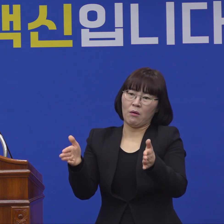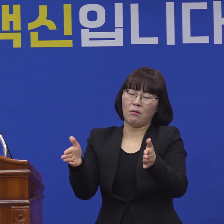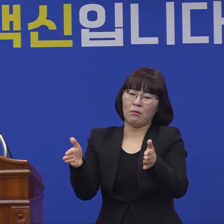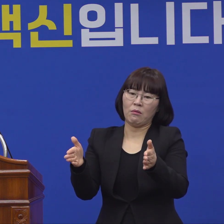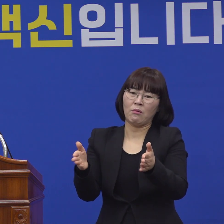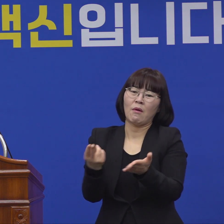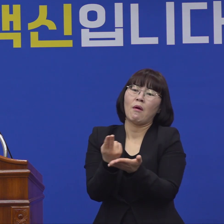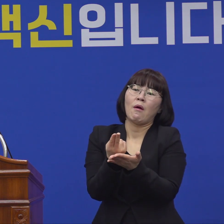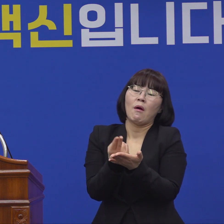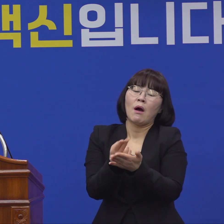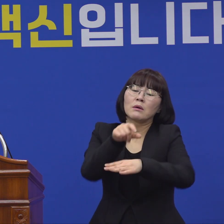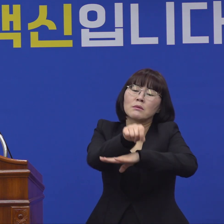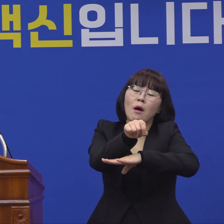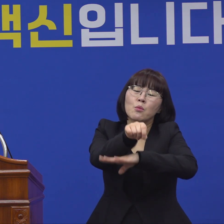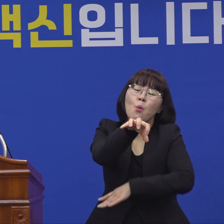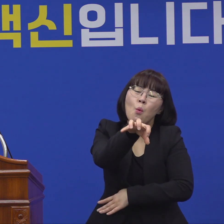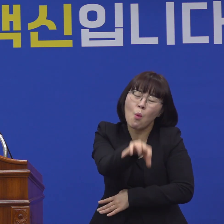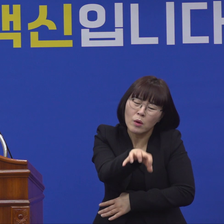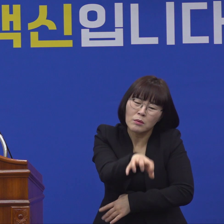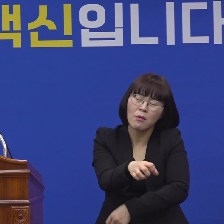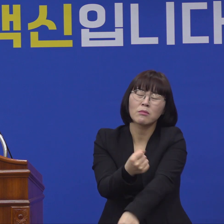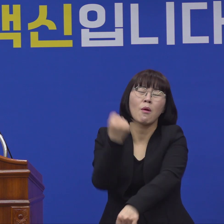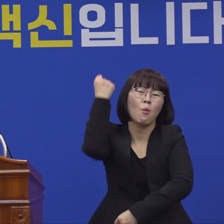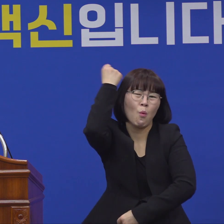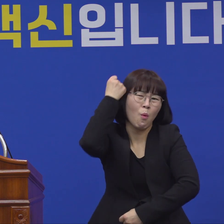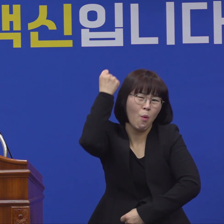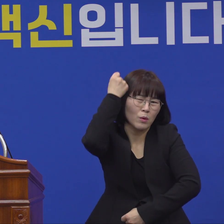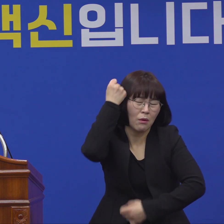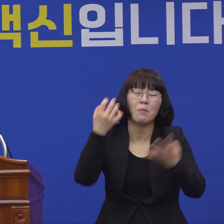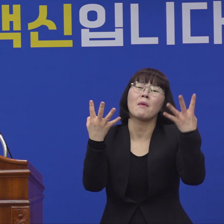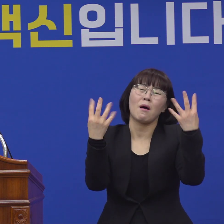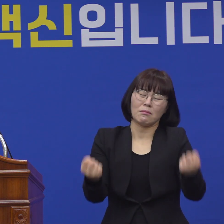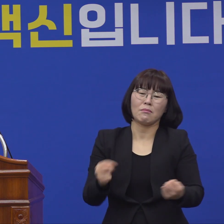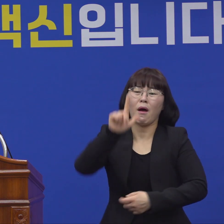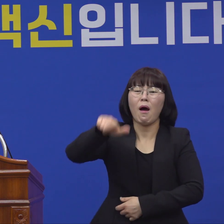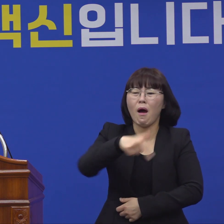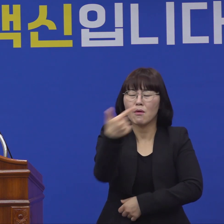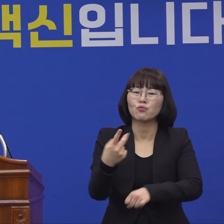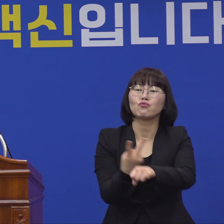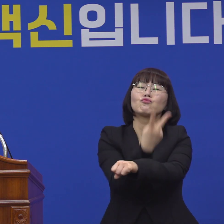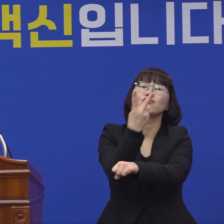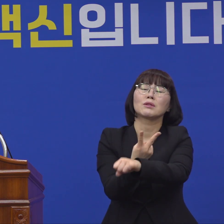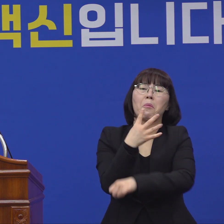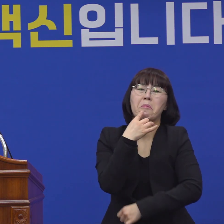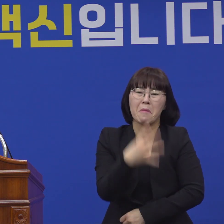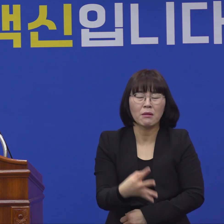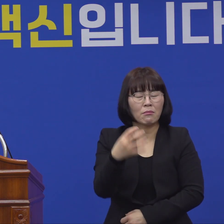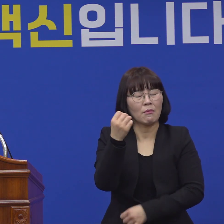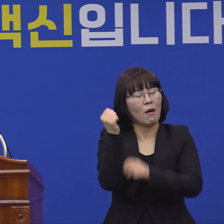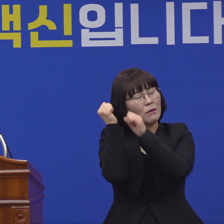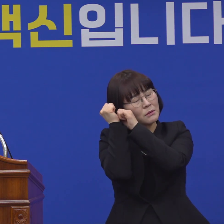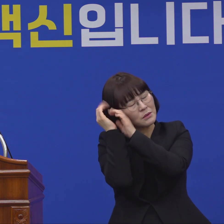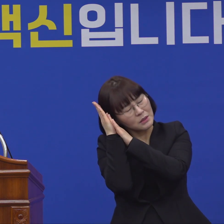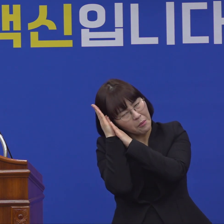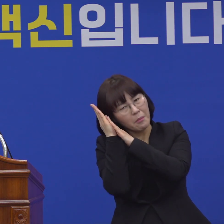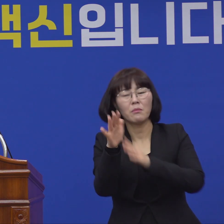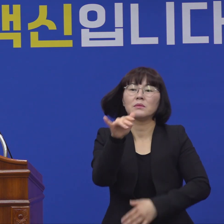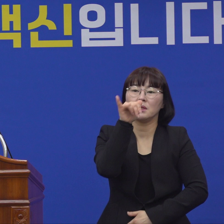쪽잠을 주무시면서 한 2시간 정도 제가 알기로 주무시는 걸로 알고 있습니다. 쪽잠을 주무시면서 이 코로나